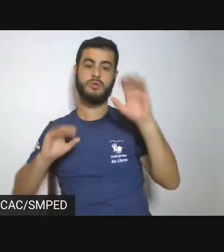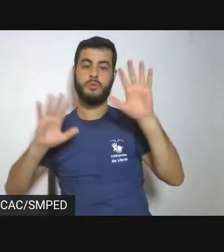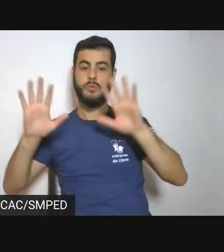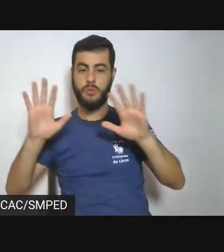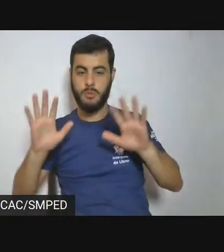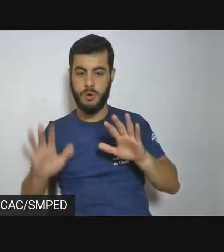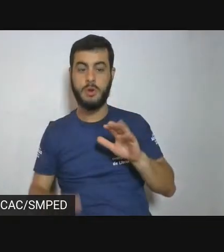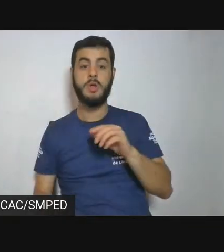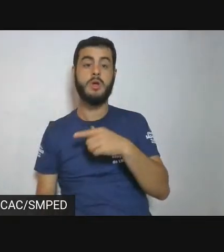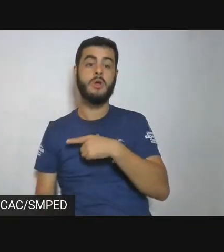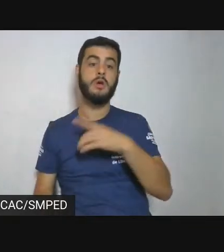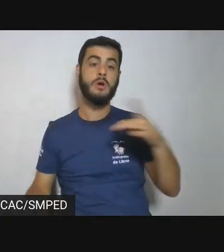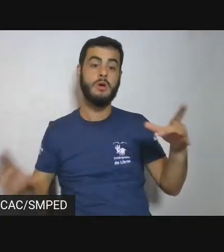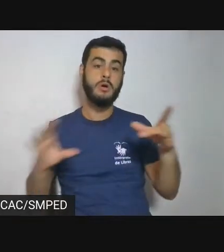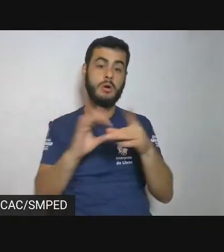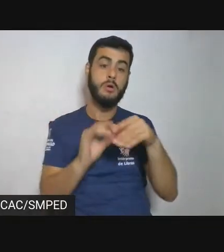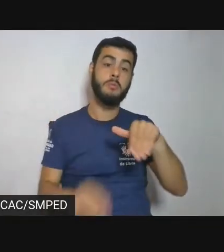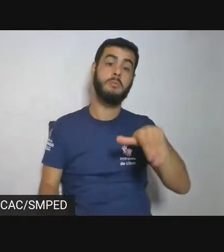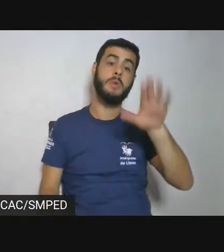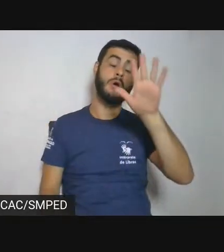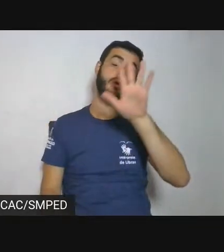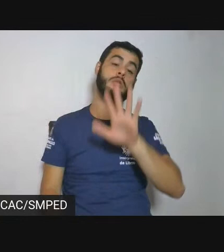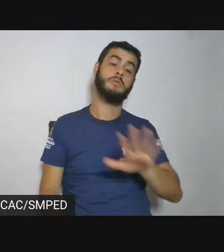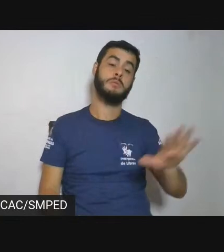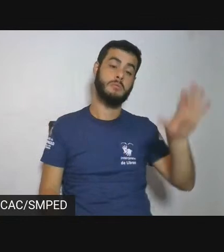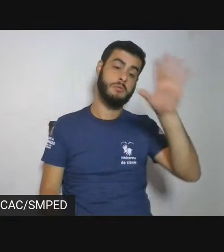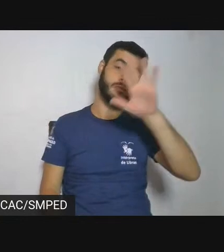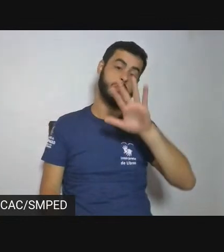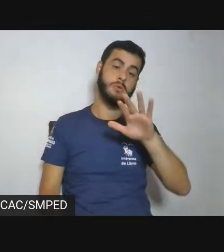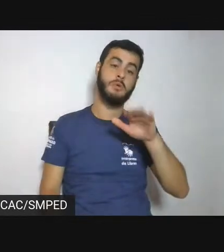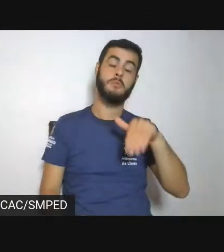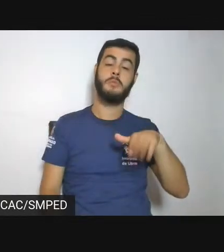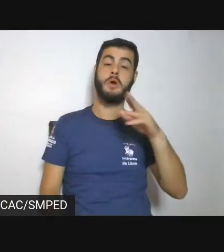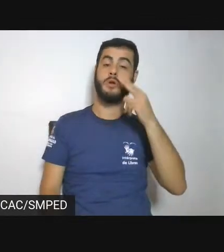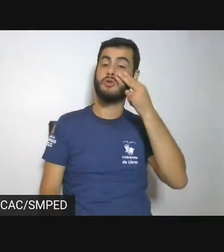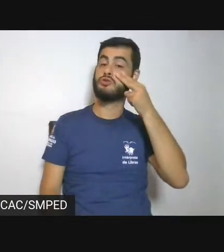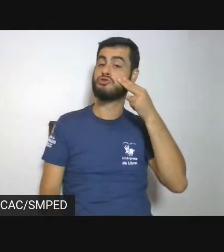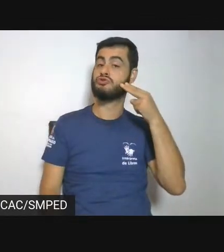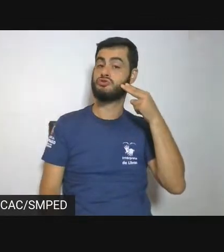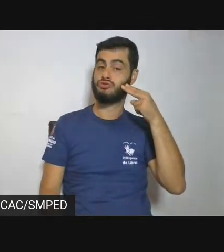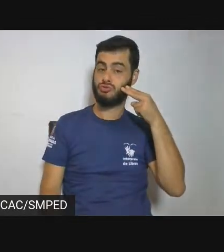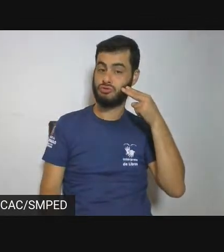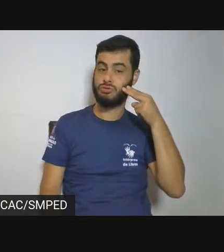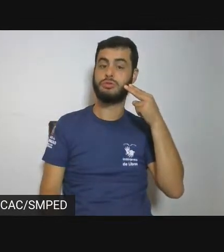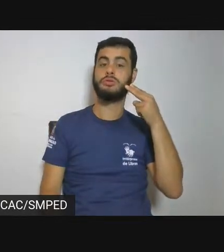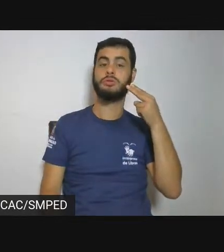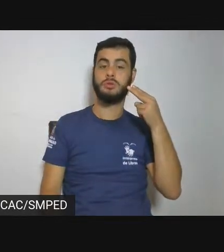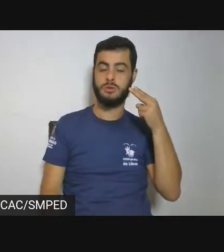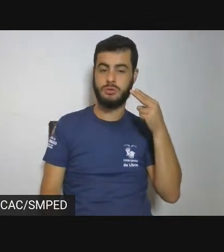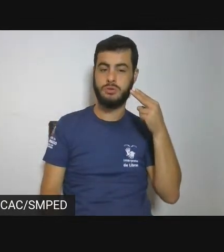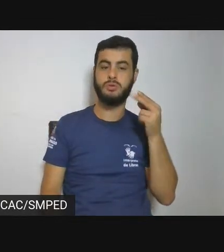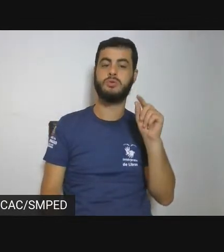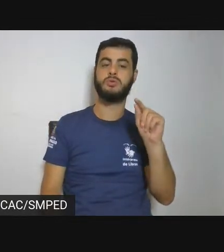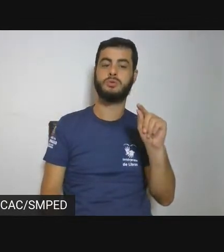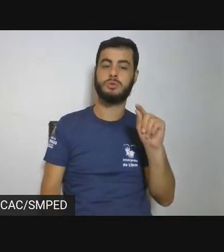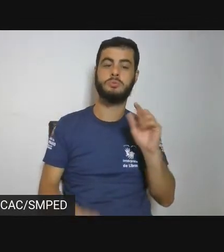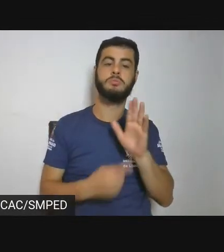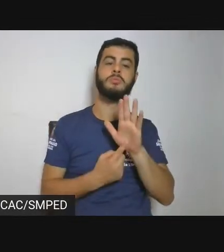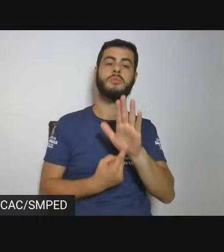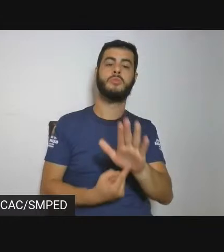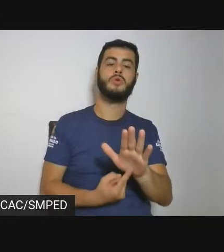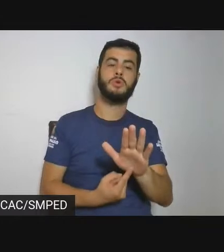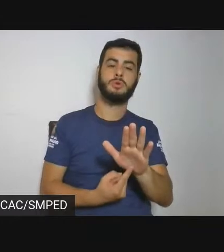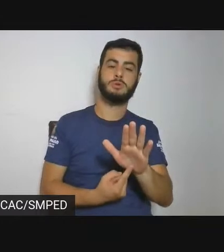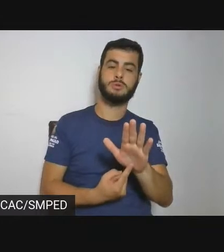ou grande parte são todos nomes indígenas que aportam como se